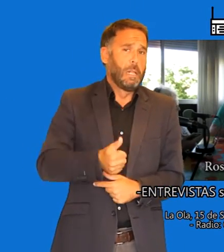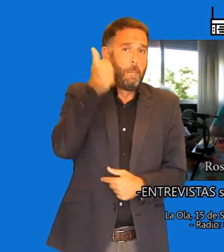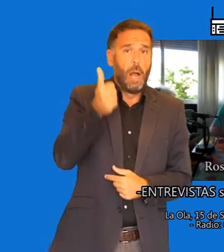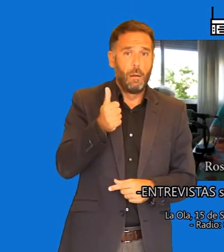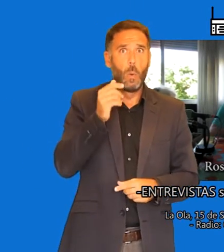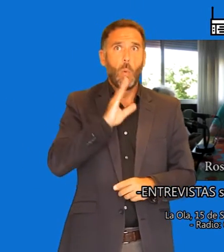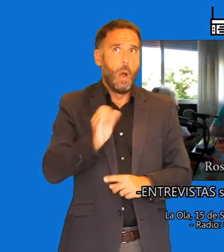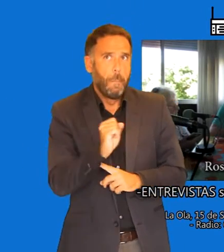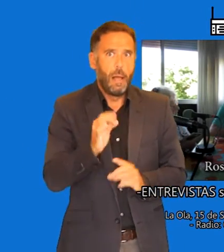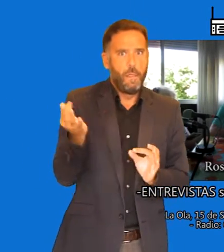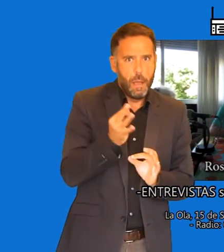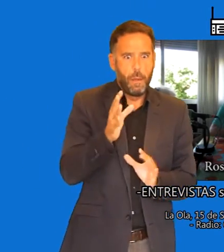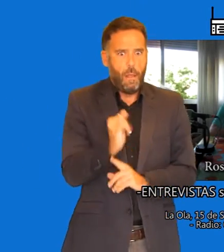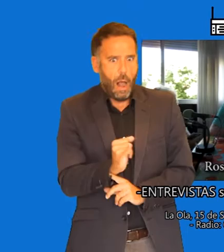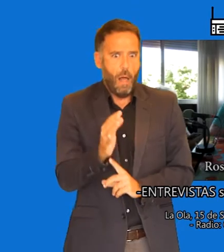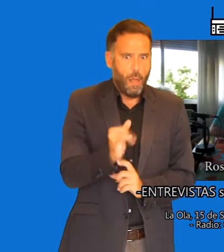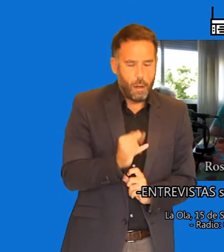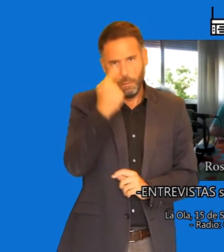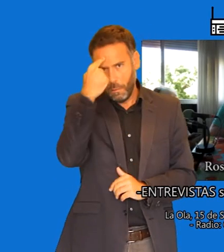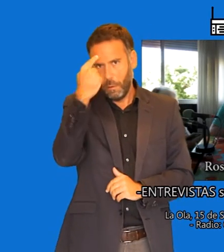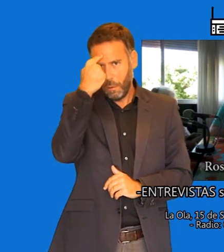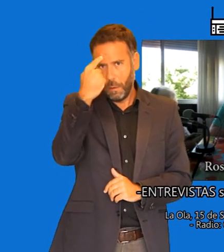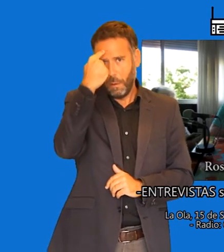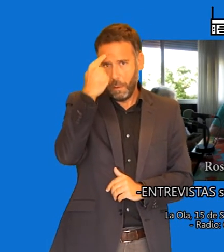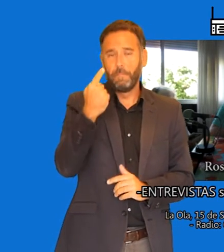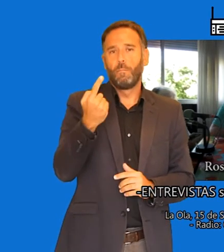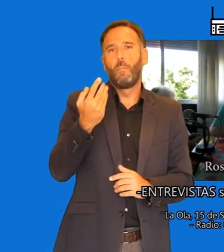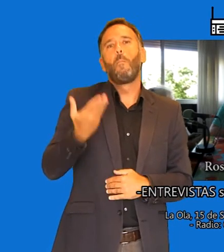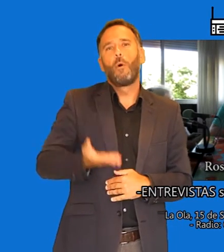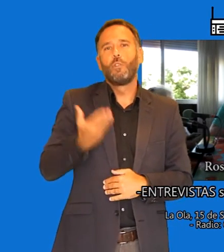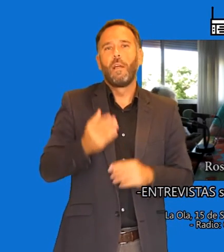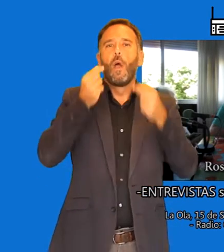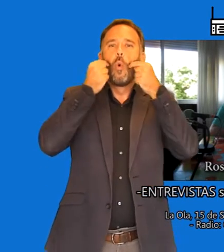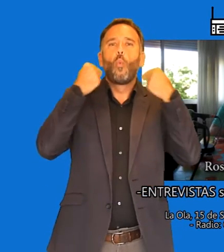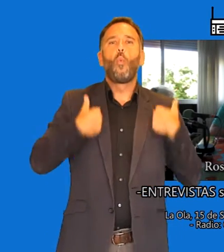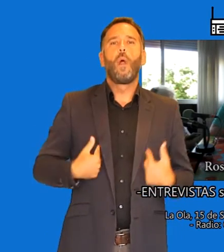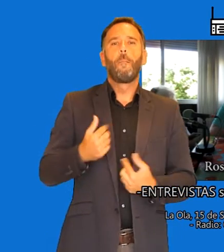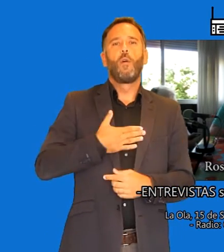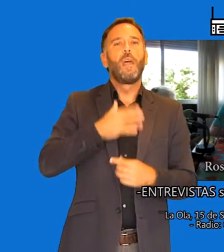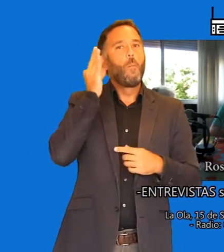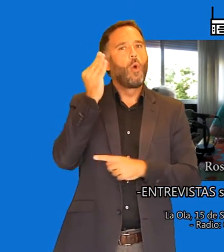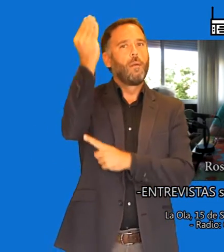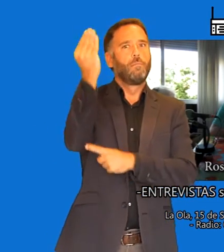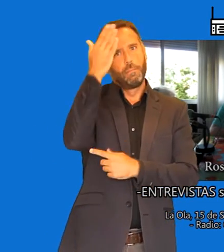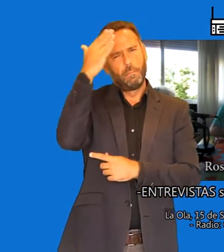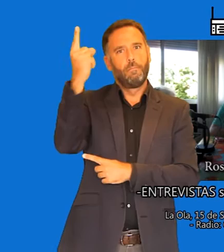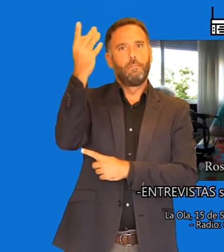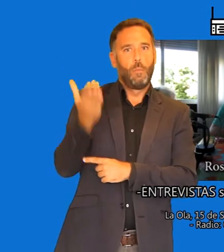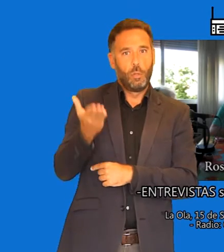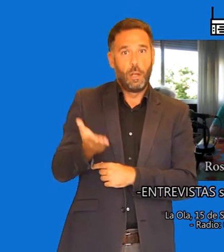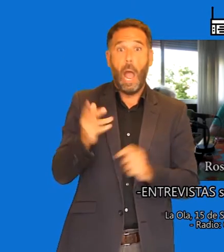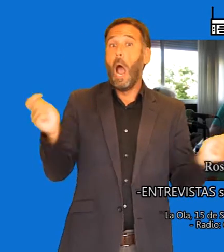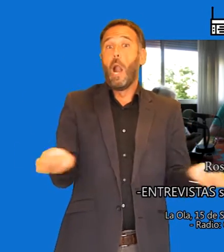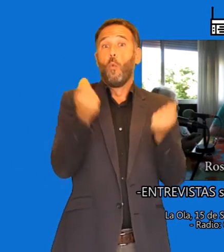más mujeres que hombres. Sí. Luego también se le ha dado más importancia al cuerpo de la mujer que al del hombre. Ajá. Los anuncios no están hechos